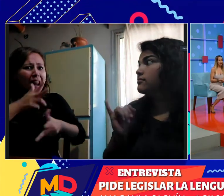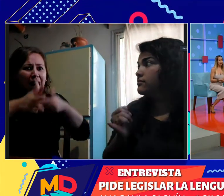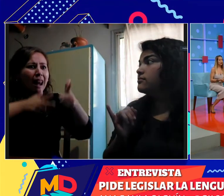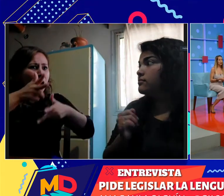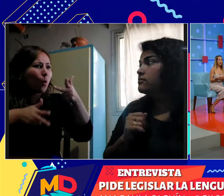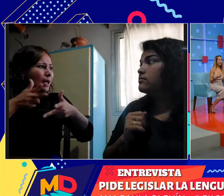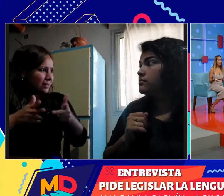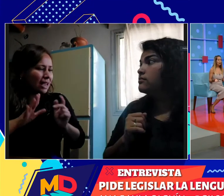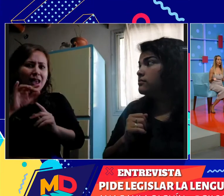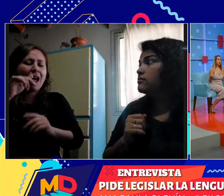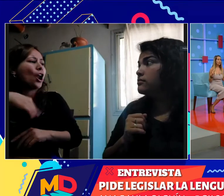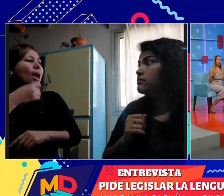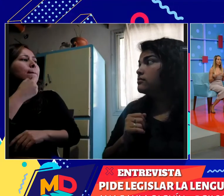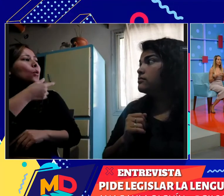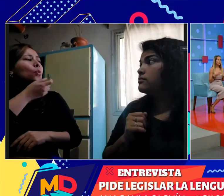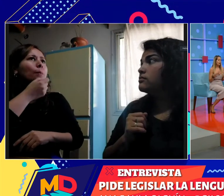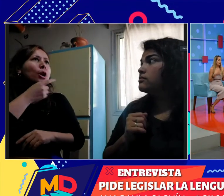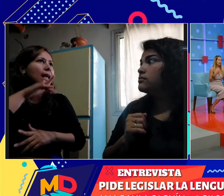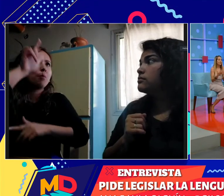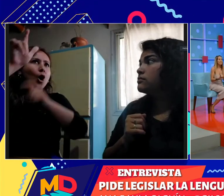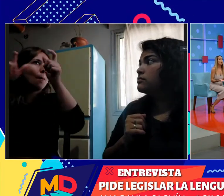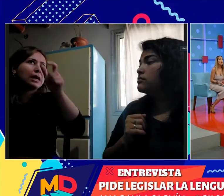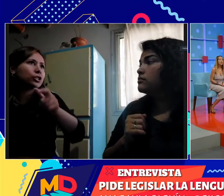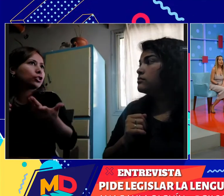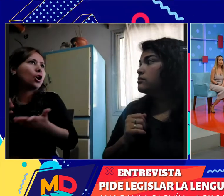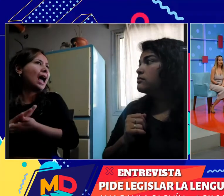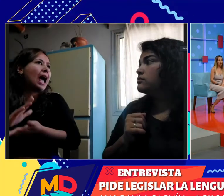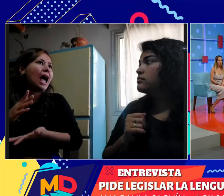nacional o es provincial? Si tiene compañía de otras personas.